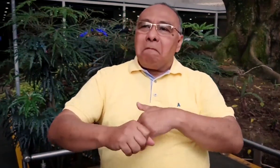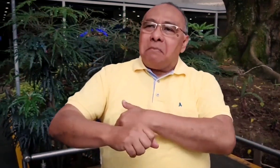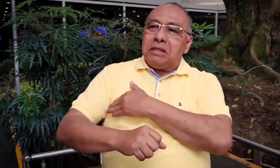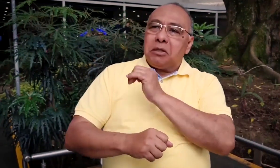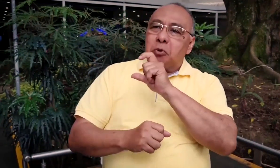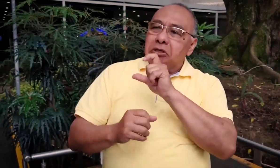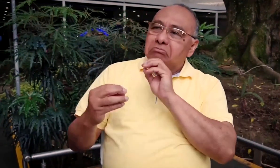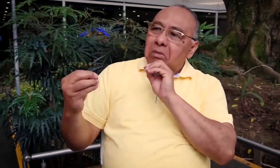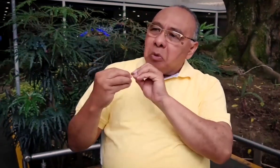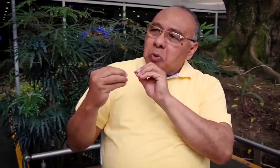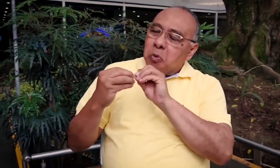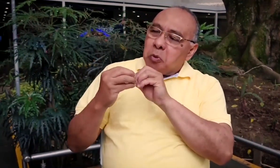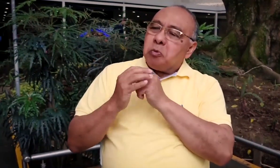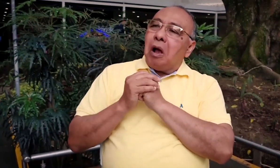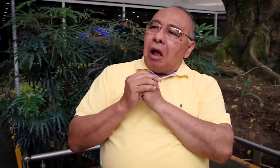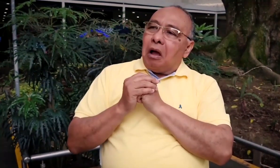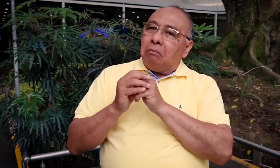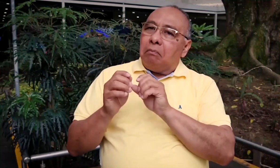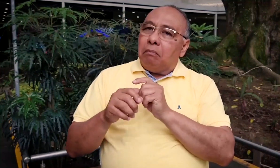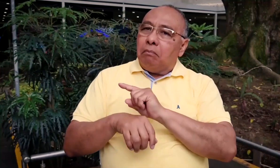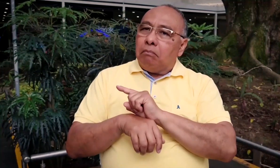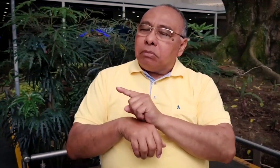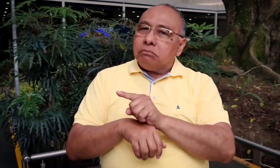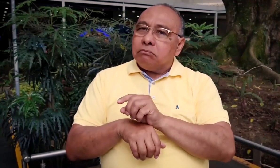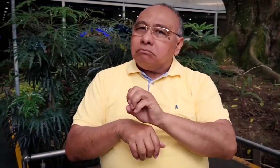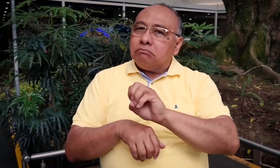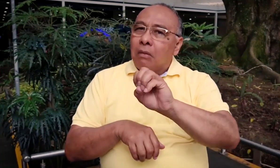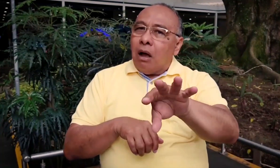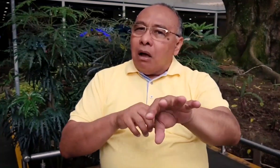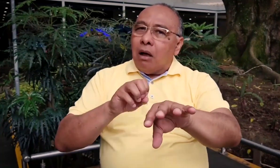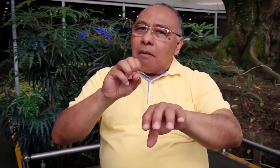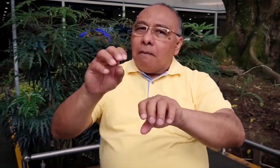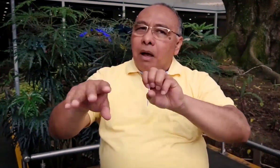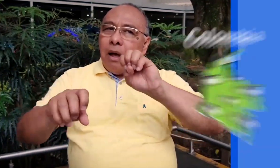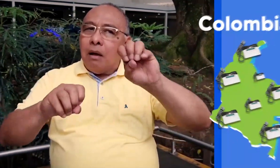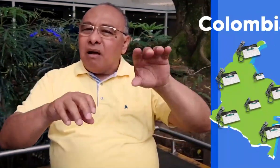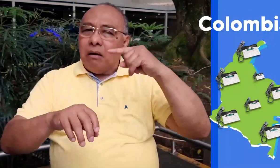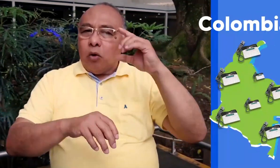por parte del Ministerio TIC y con acuerdos, finalmente se llevó a todo el territorio nacional